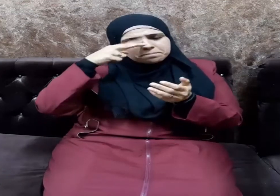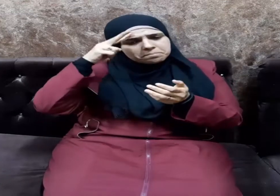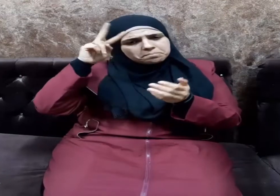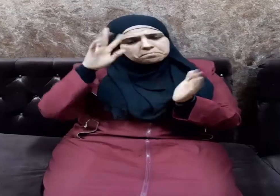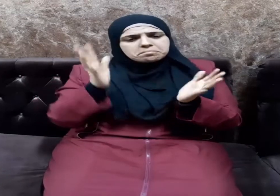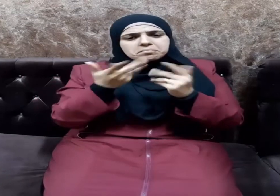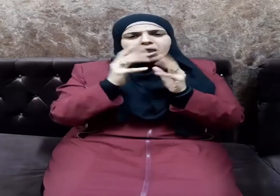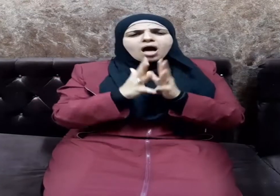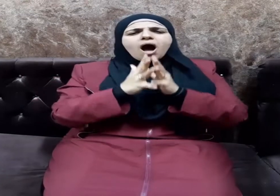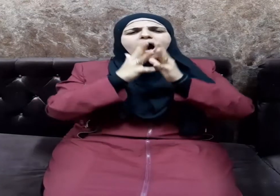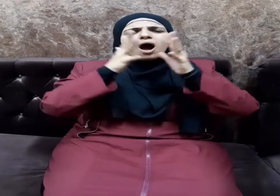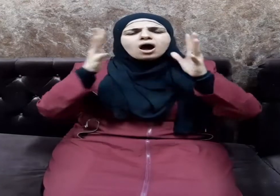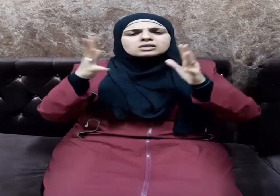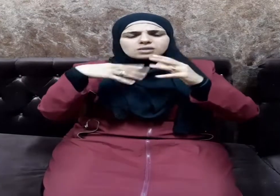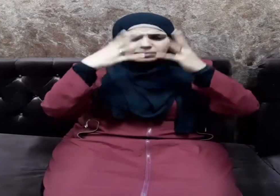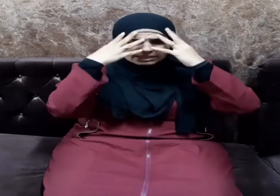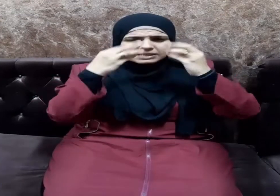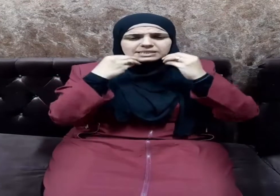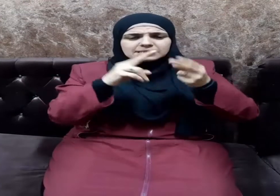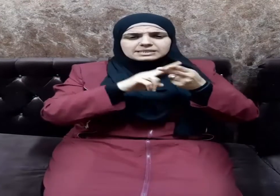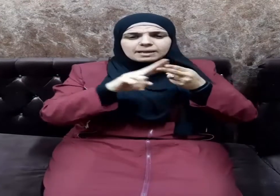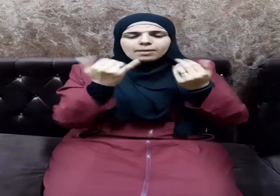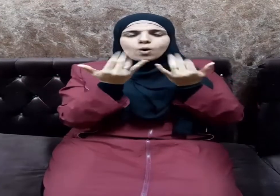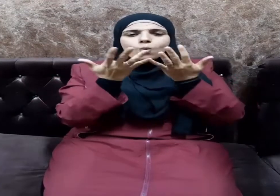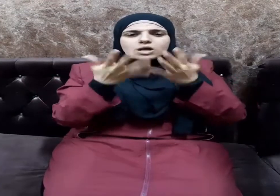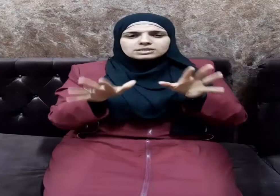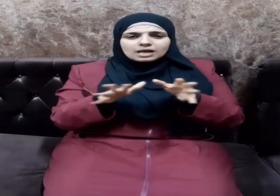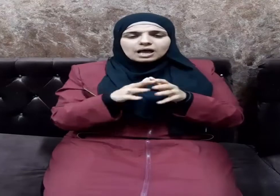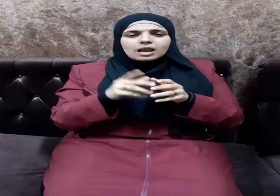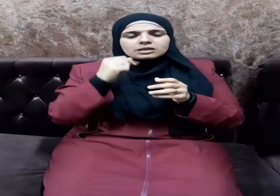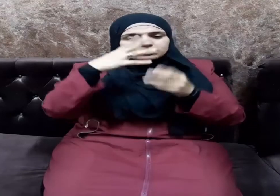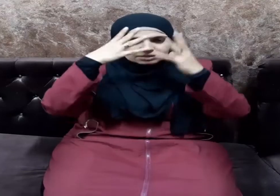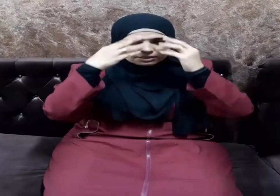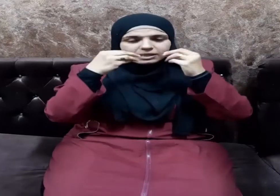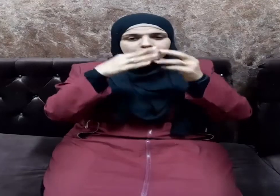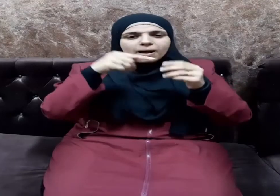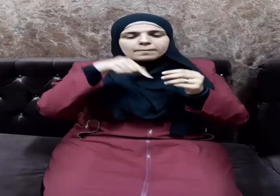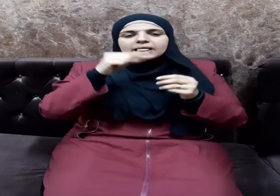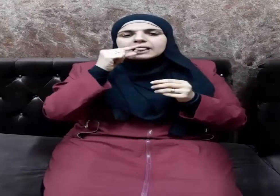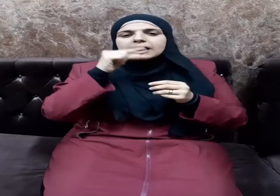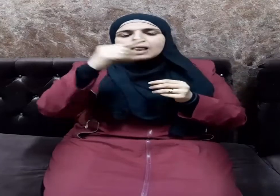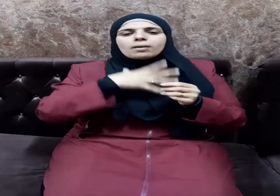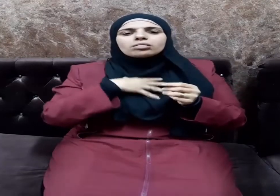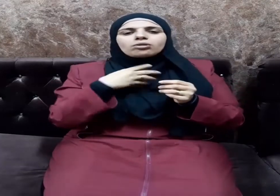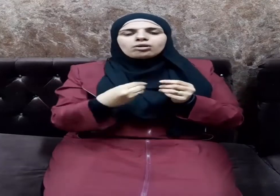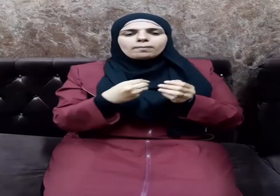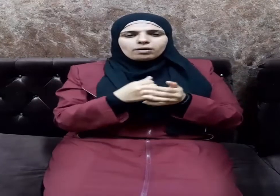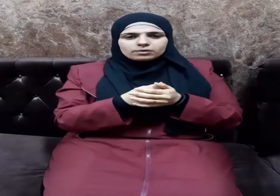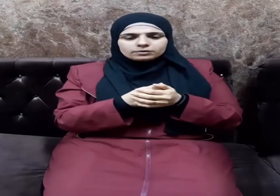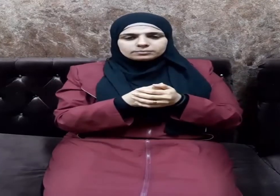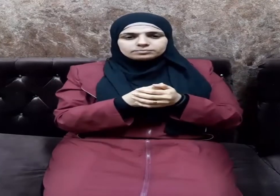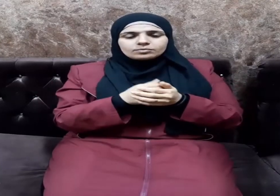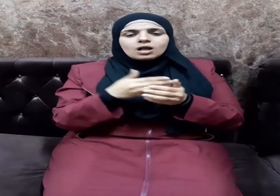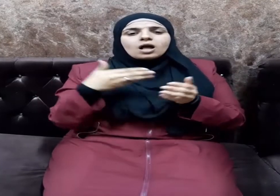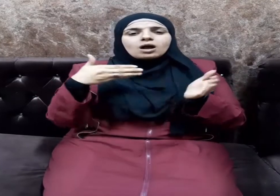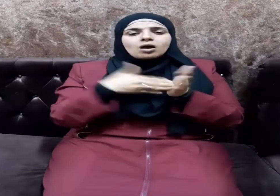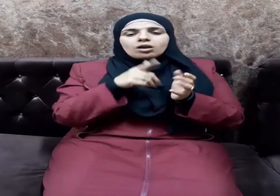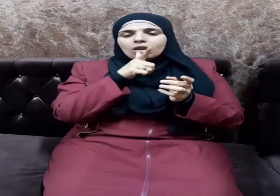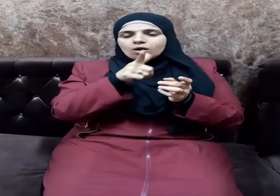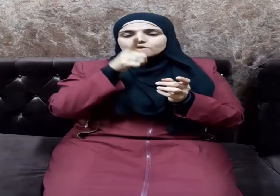مظاهر السماحة وأيسرها السماحة بالكلمة الطيبة حيث يقول الحق